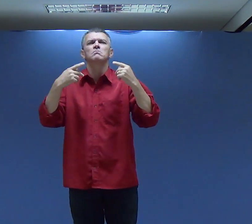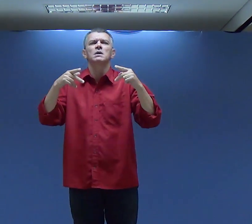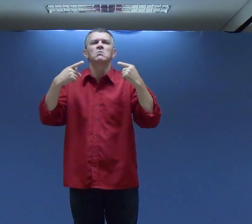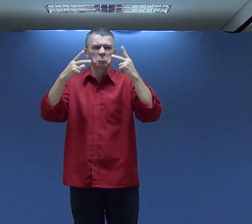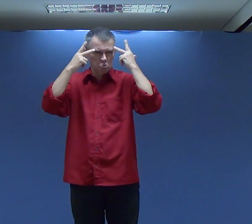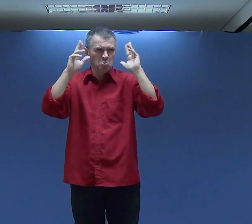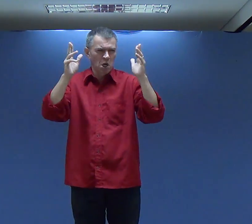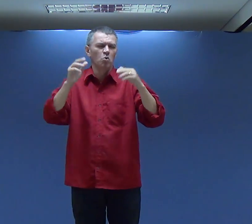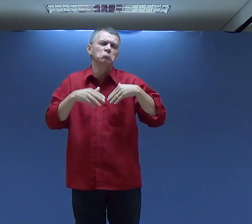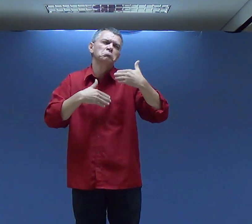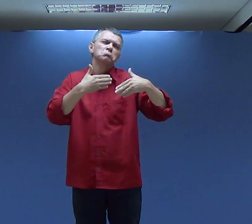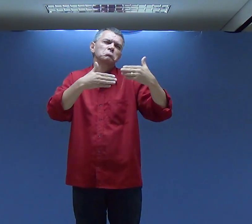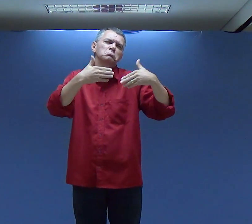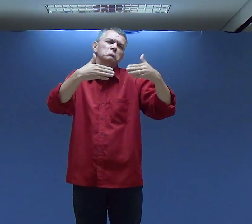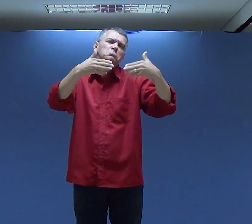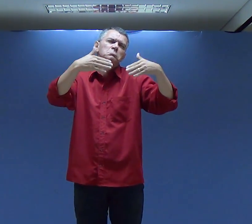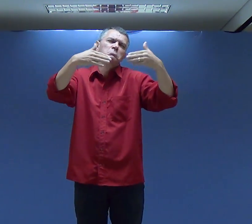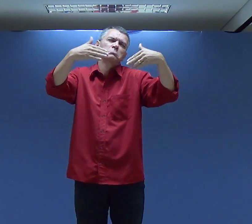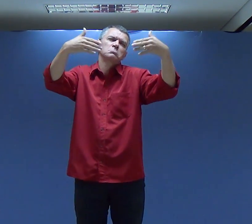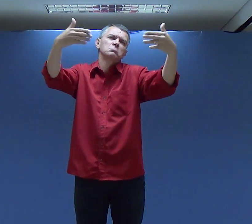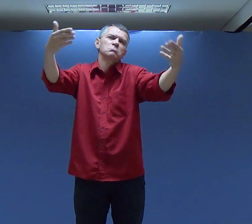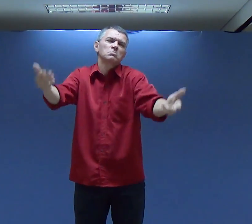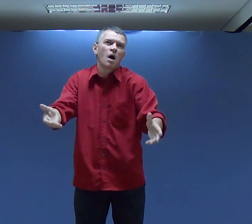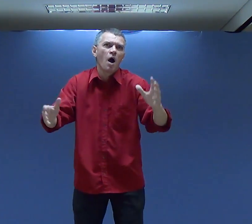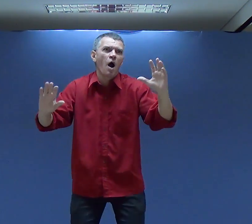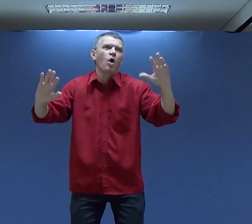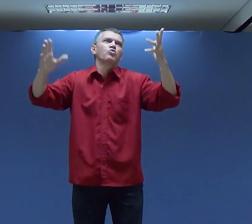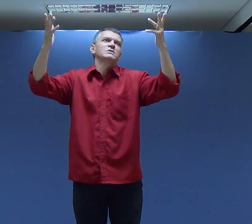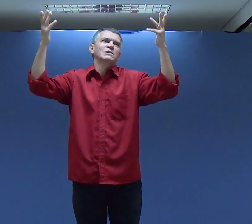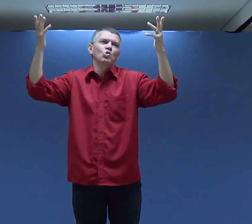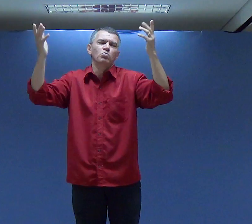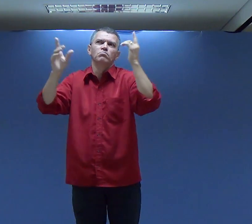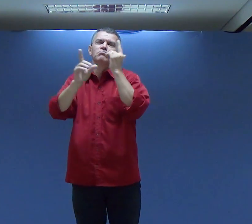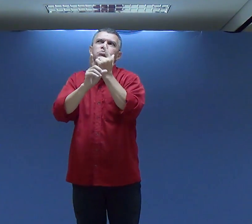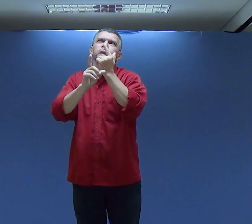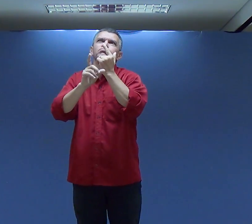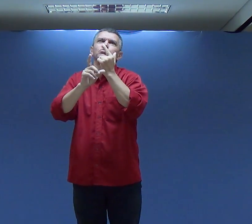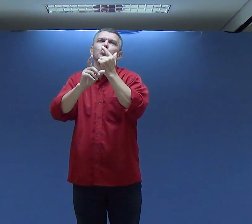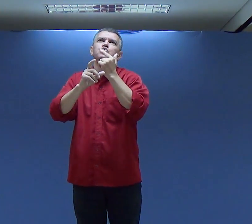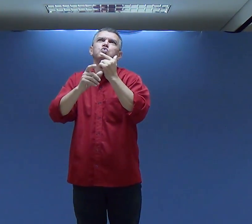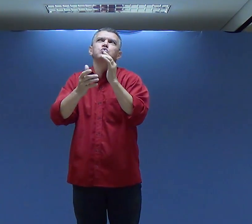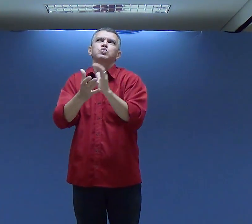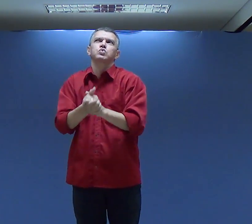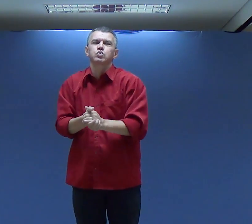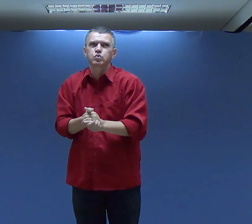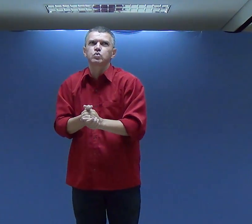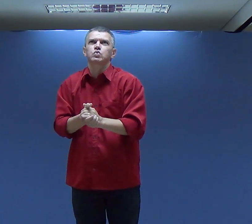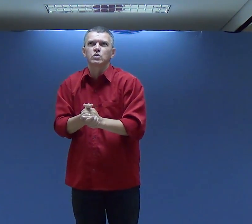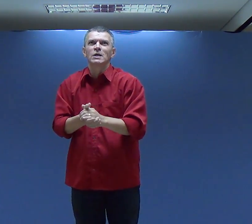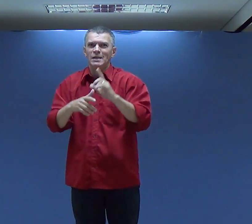respeito disso Sempre prego, é normal, mas estive orando a respeito disso E o que aconteceu?